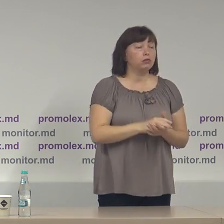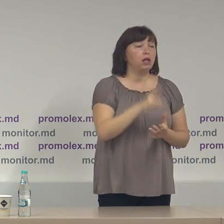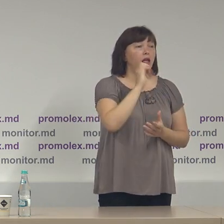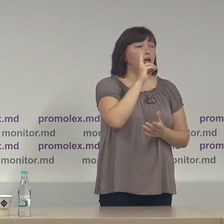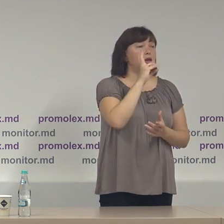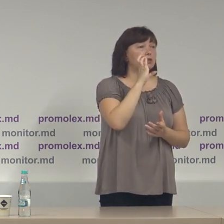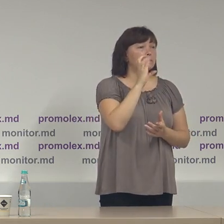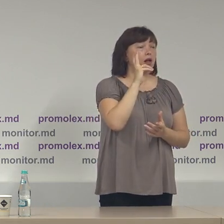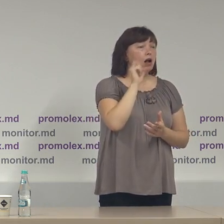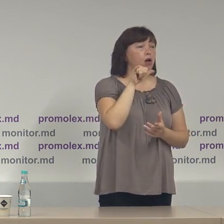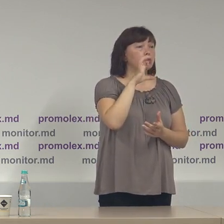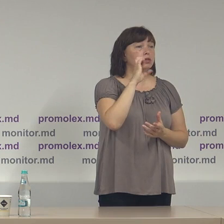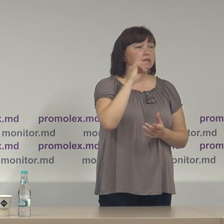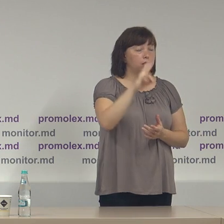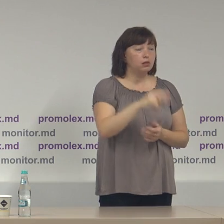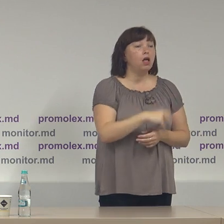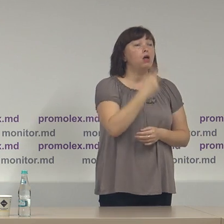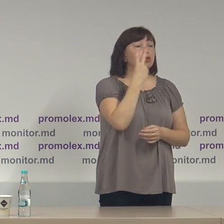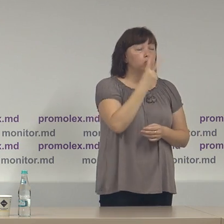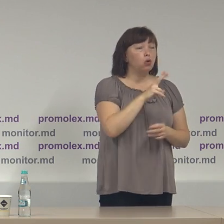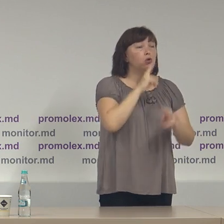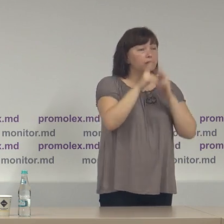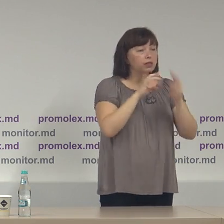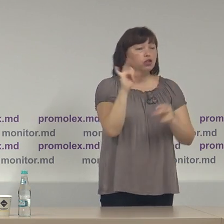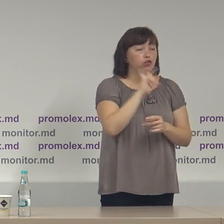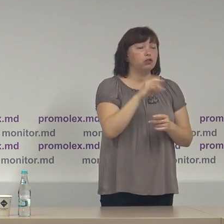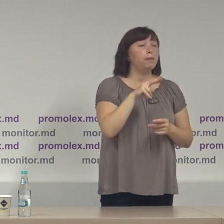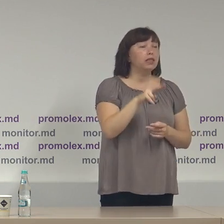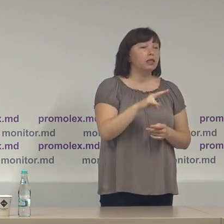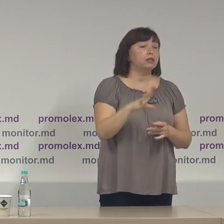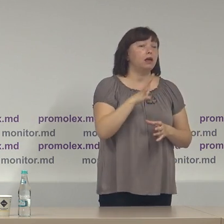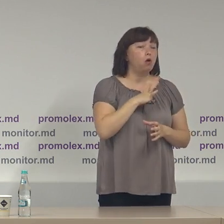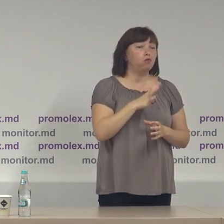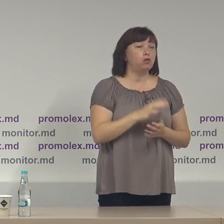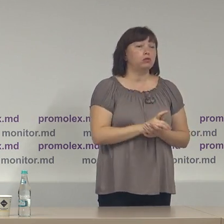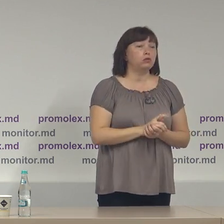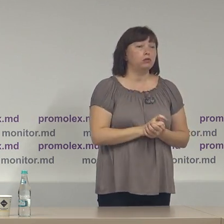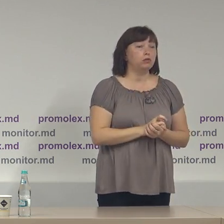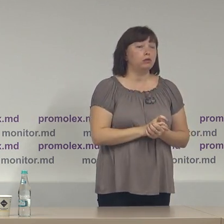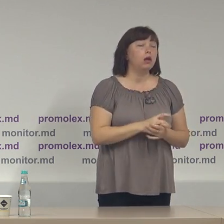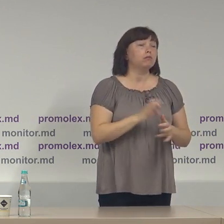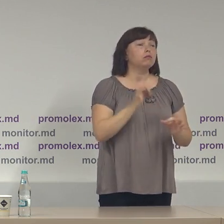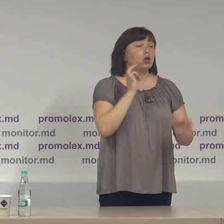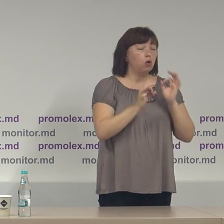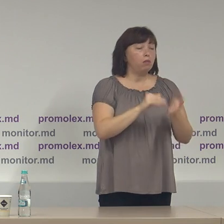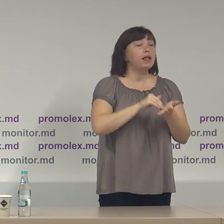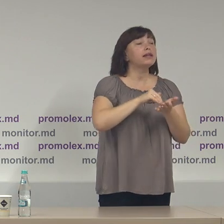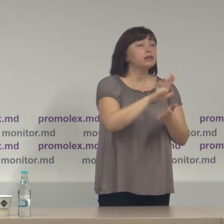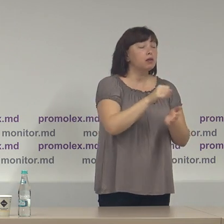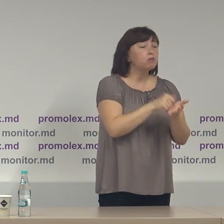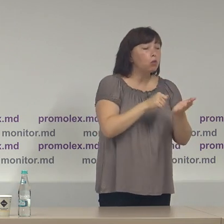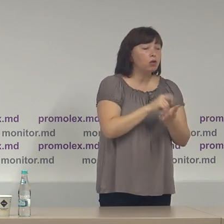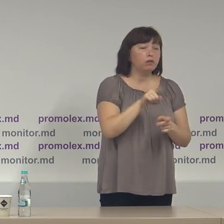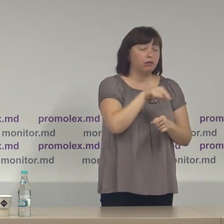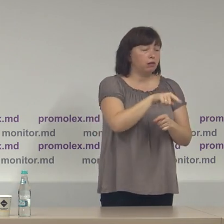două sesizări și petiții au fost în mod normal respinse pe motivii de